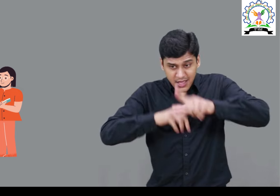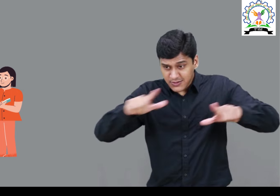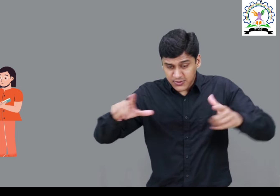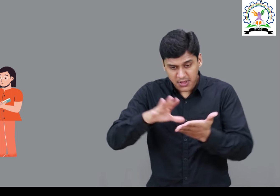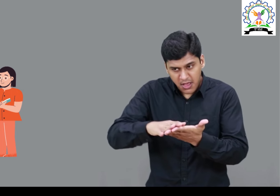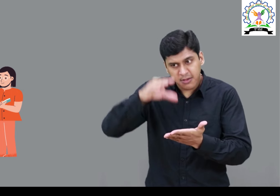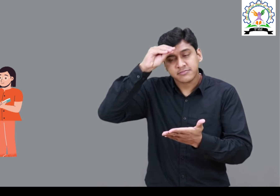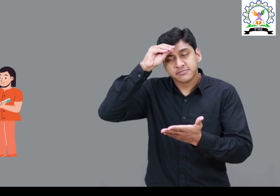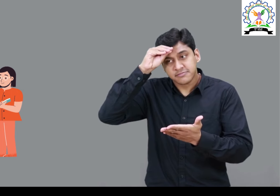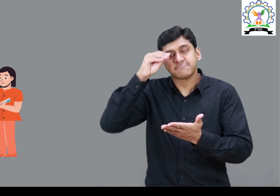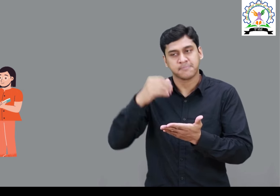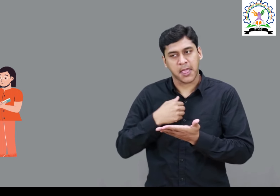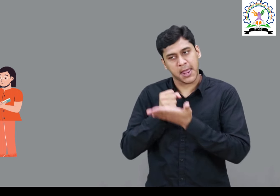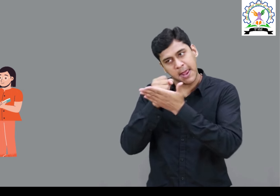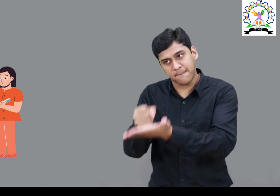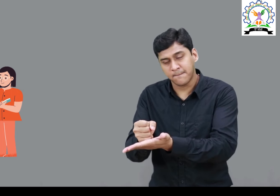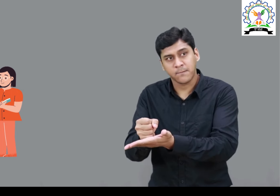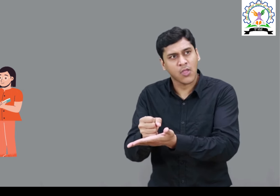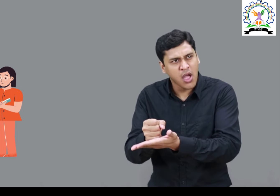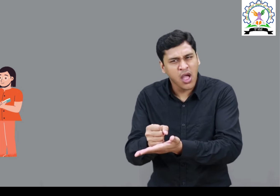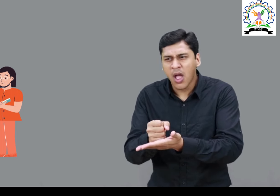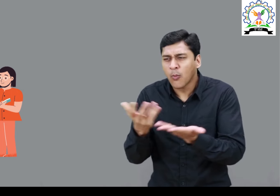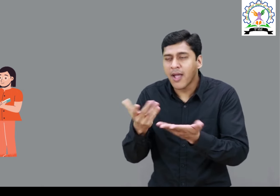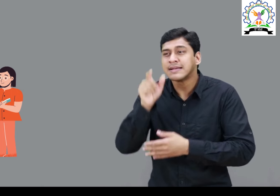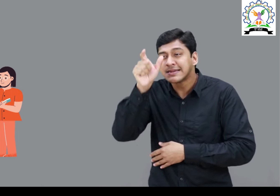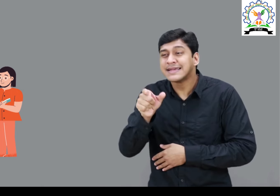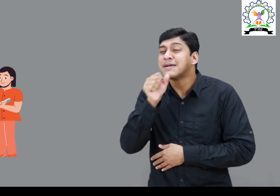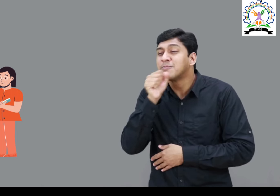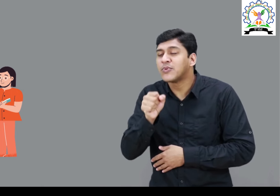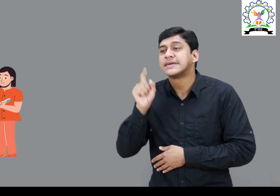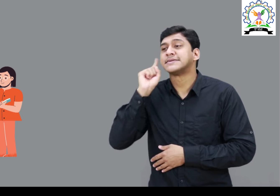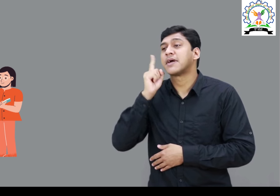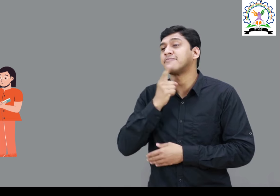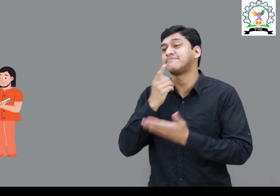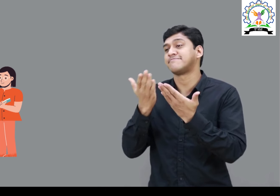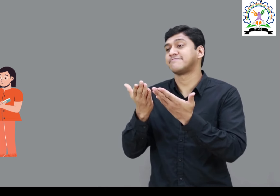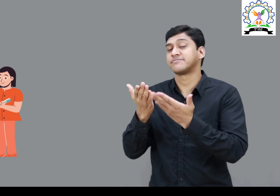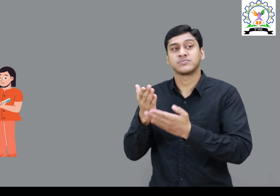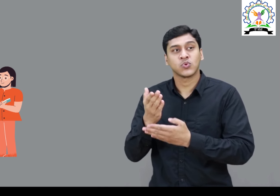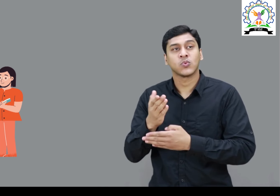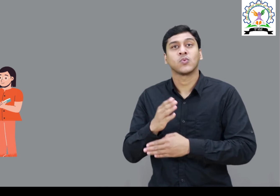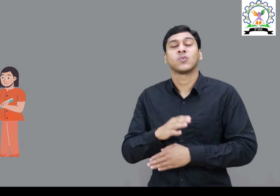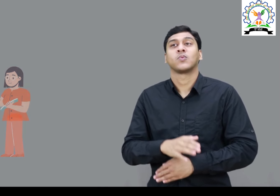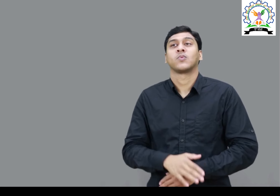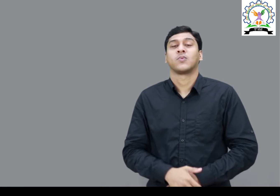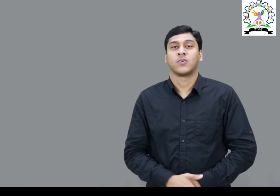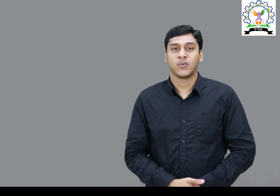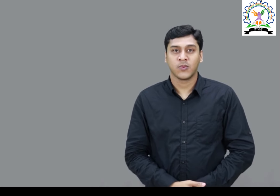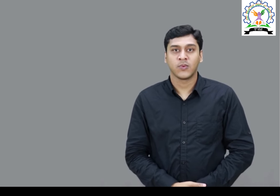अध्यापिका कहती है तुम्हें बारतिय सांकिति एक भाशा सीखनी होगी क्योंकि वे बुज़र्ग वेक्ति बदिर है इसमें मैं तुम्हारी मदद करती